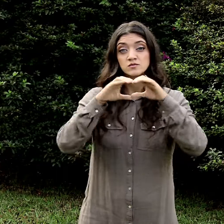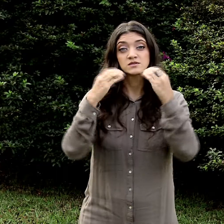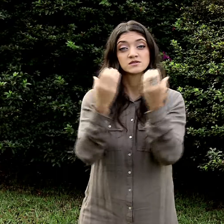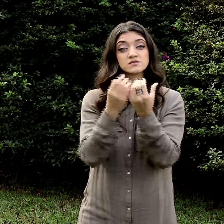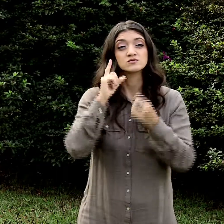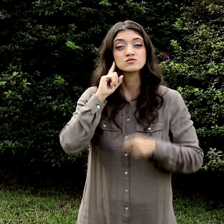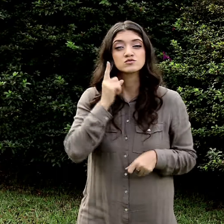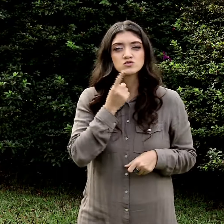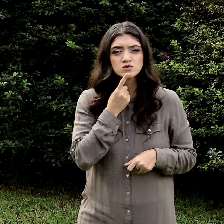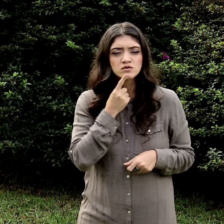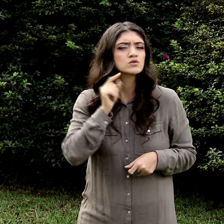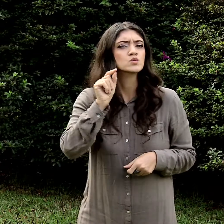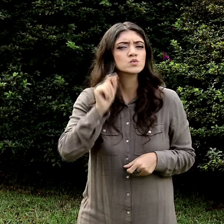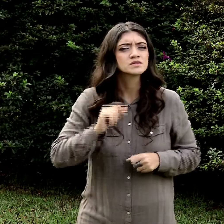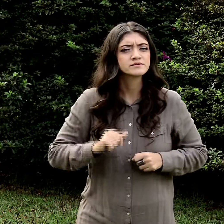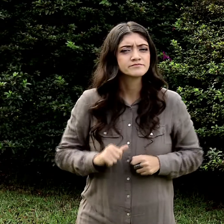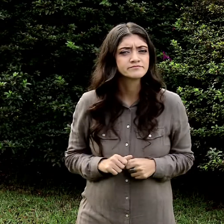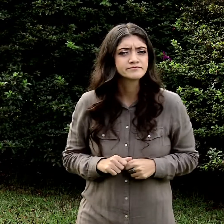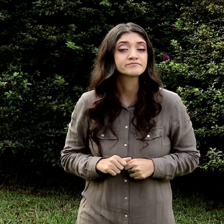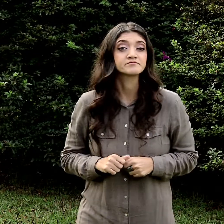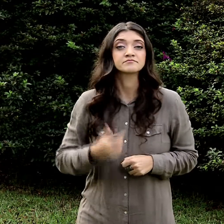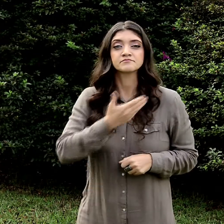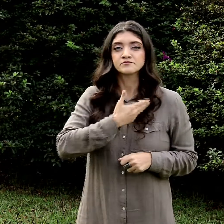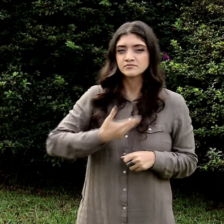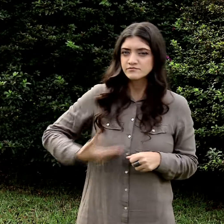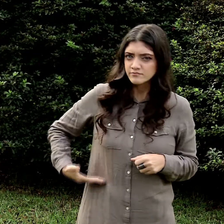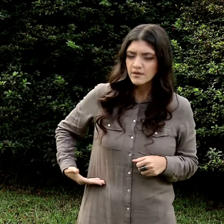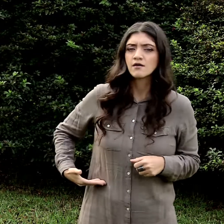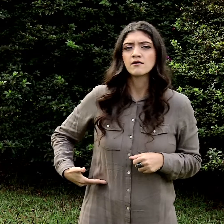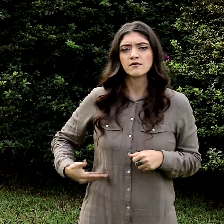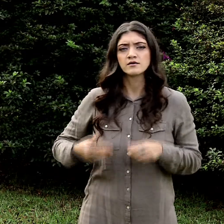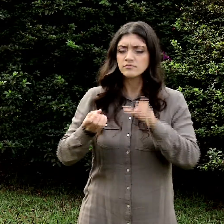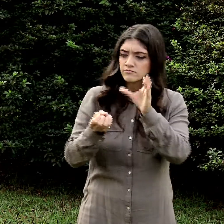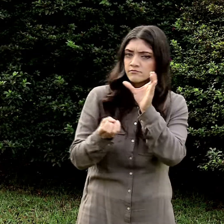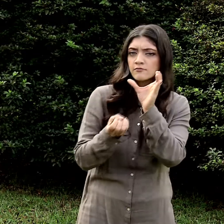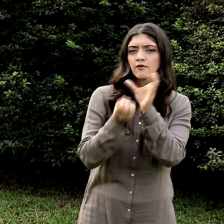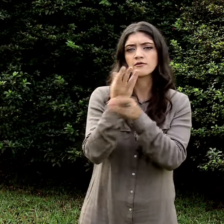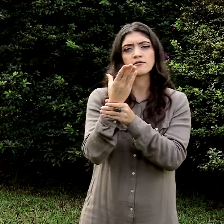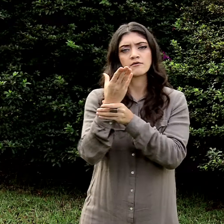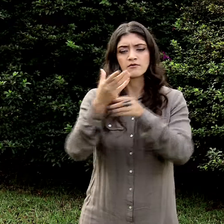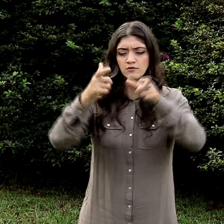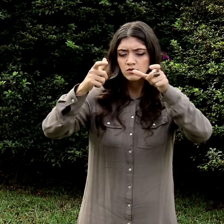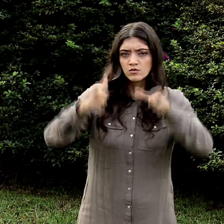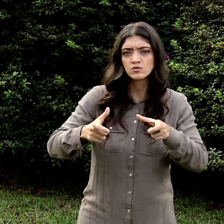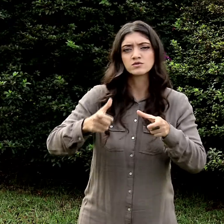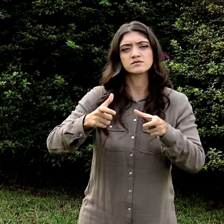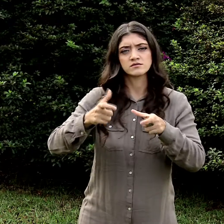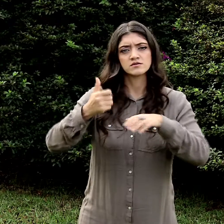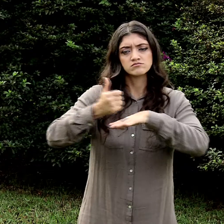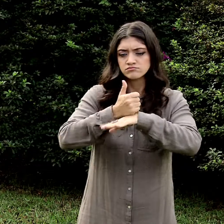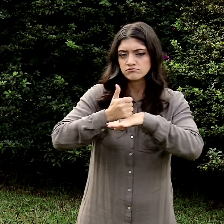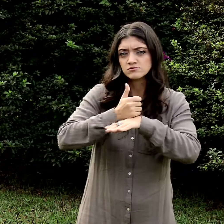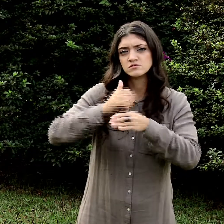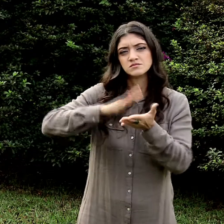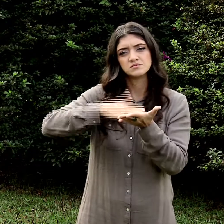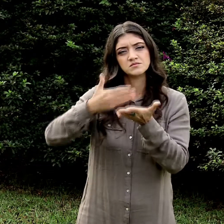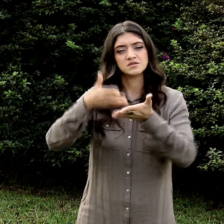e contamos com o apoio do governo para a comunidade surda, que criou uma central com